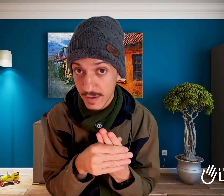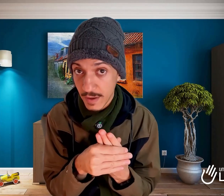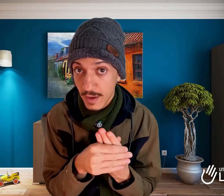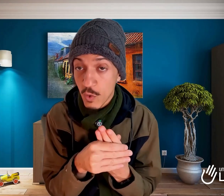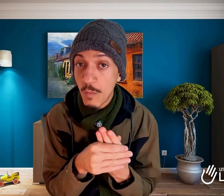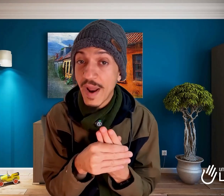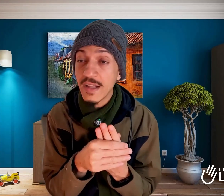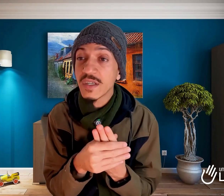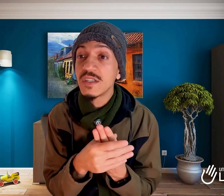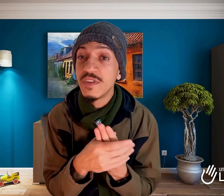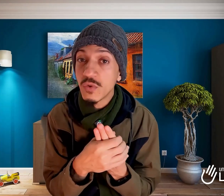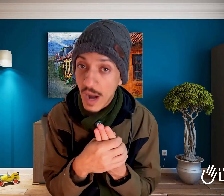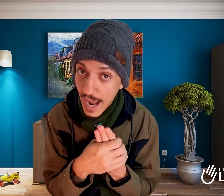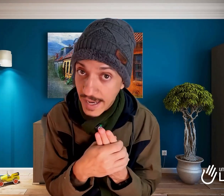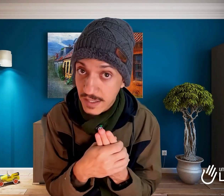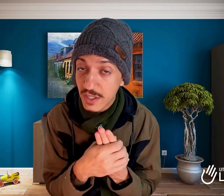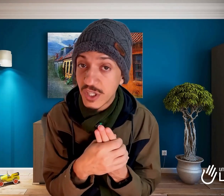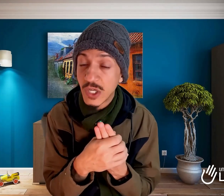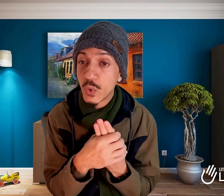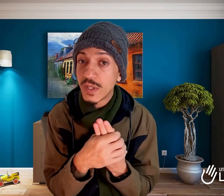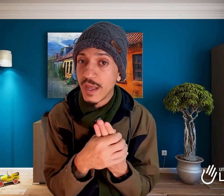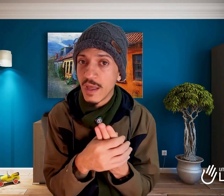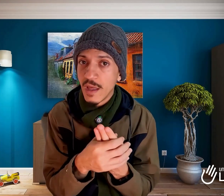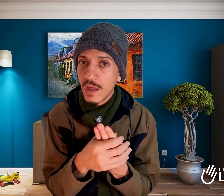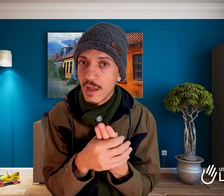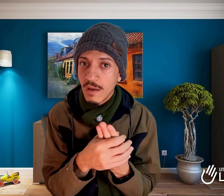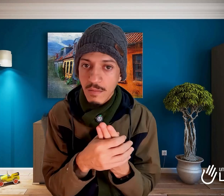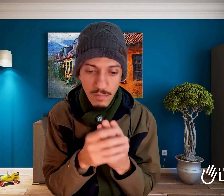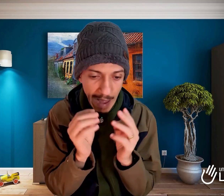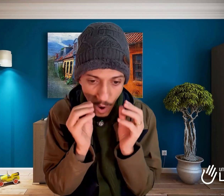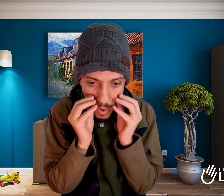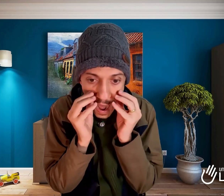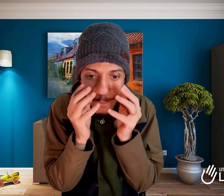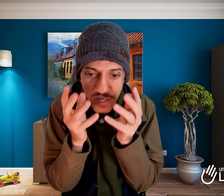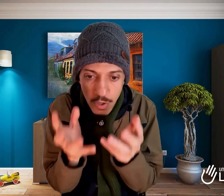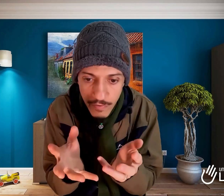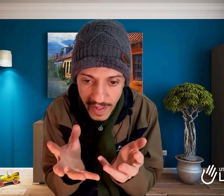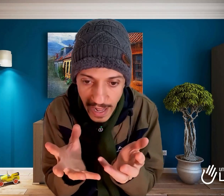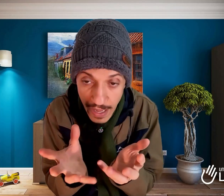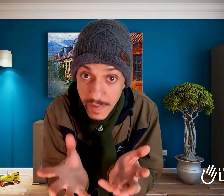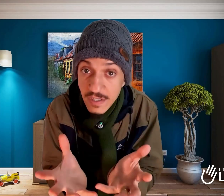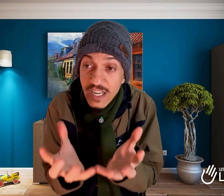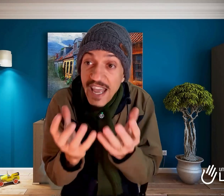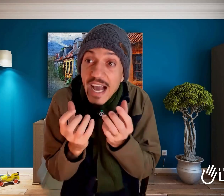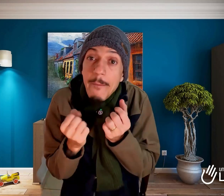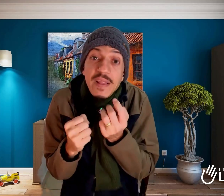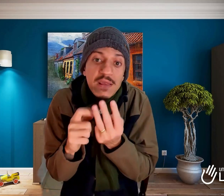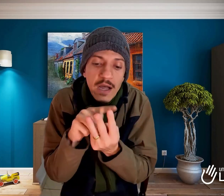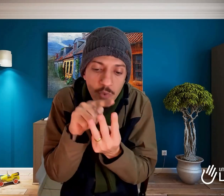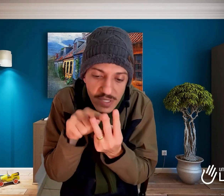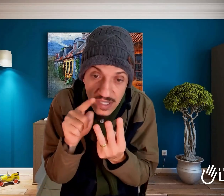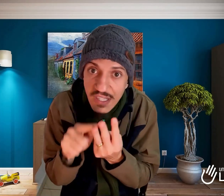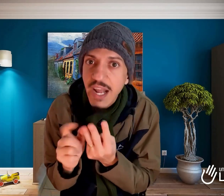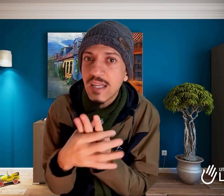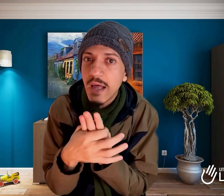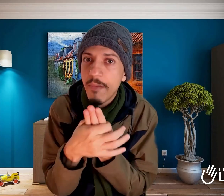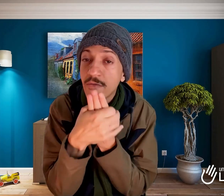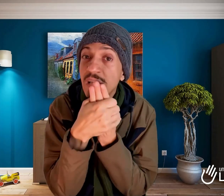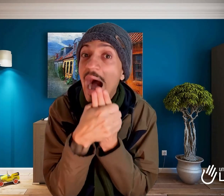com práticas visuais que te ajudem ao absorver a Libras, seja aí captando esses três elementos ao